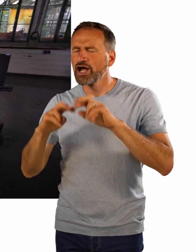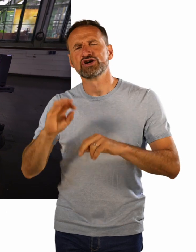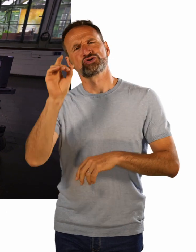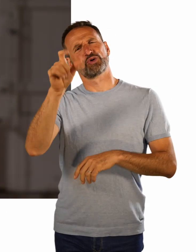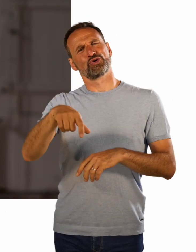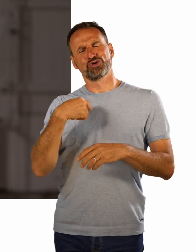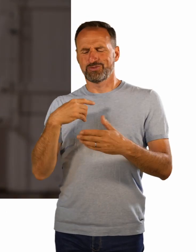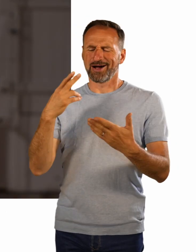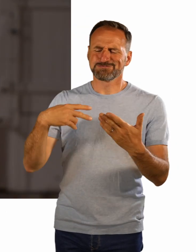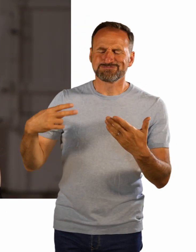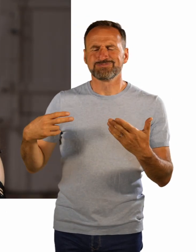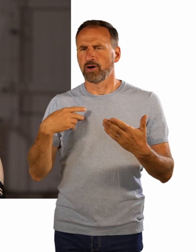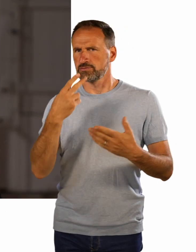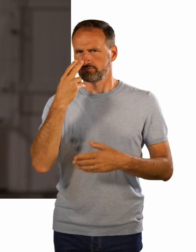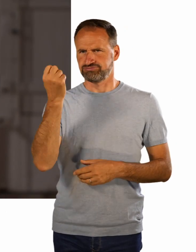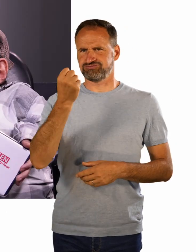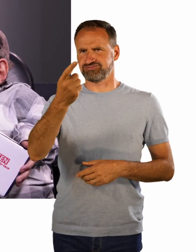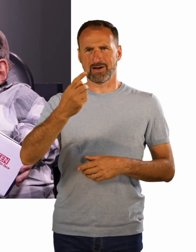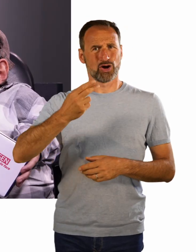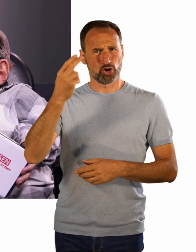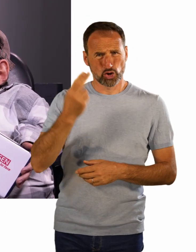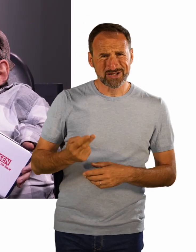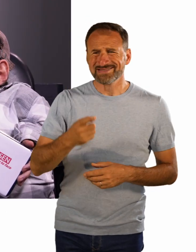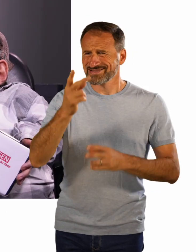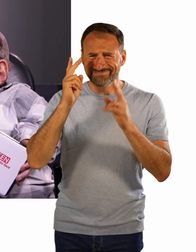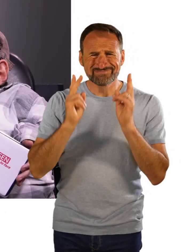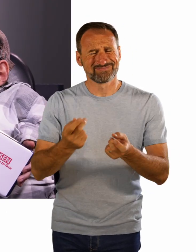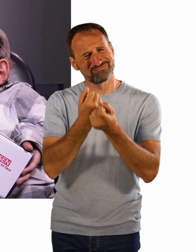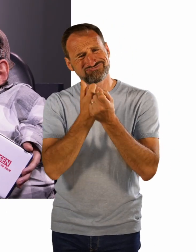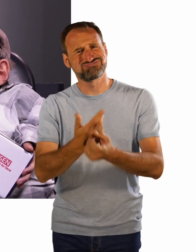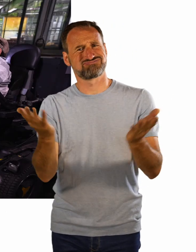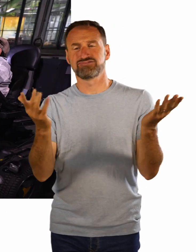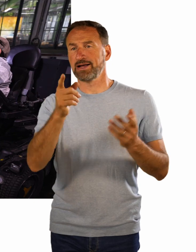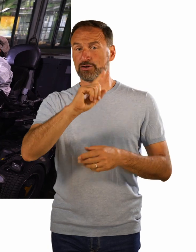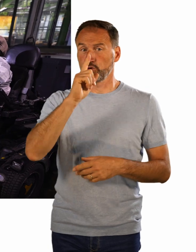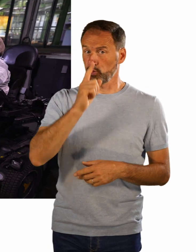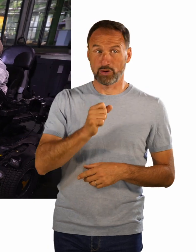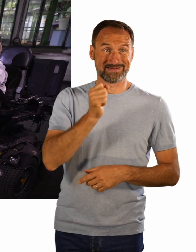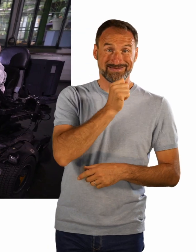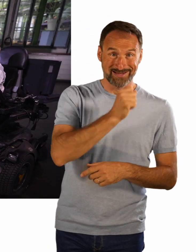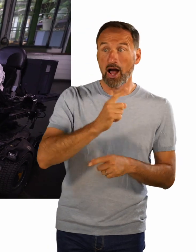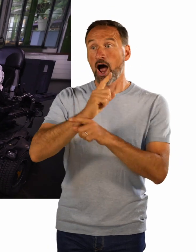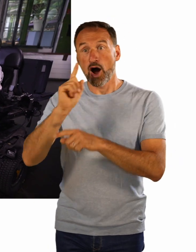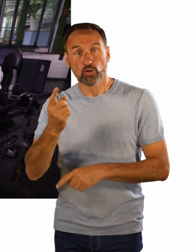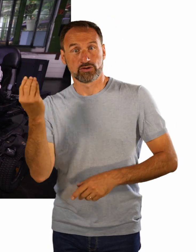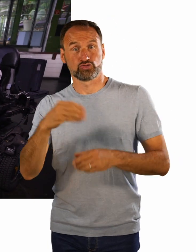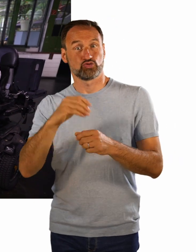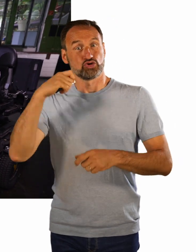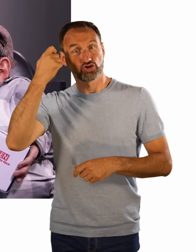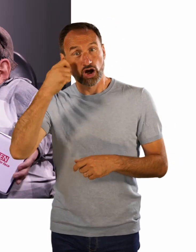deine Kunst ist. Du bist ja nicht nur Sängerin, sondern auch Schauspielerin. Du bist seit deinem Lebensjahr auf der Bühne. Wie